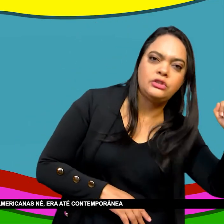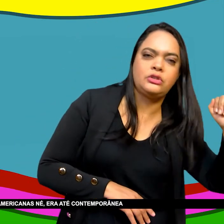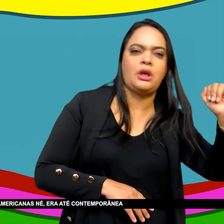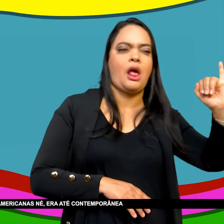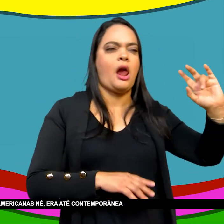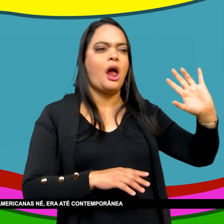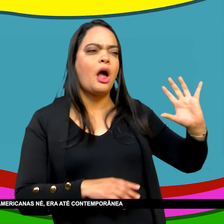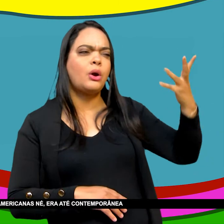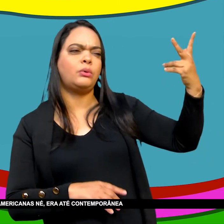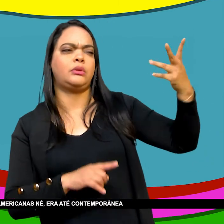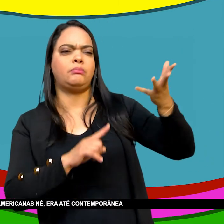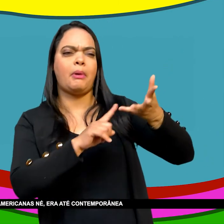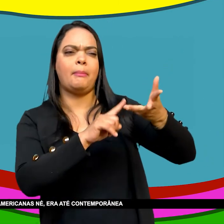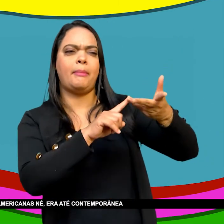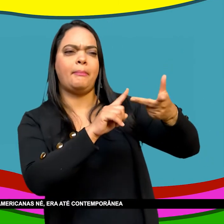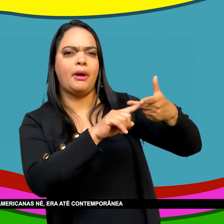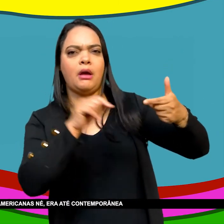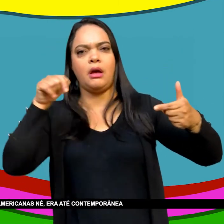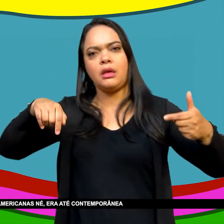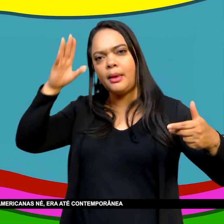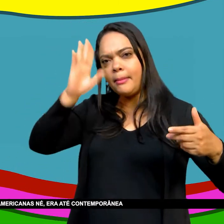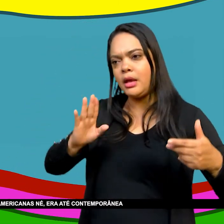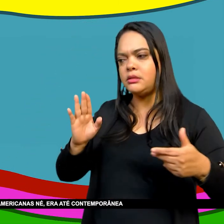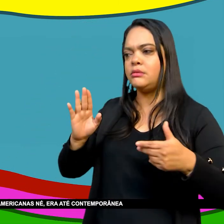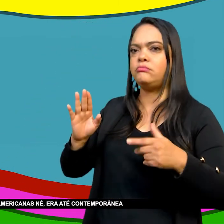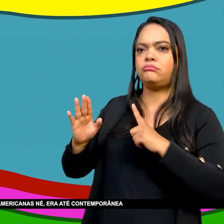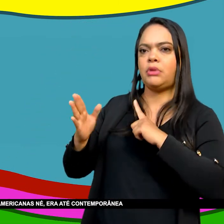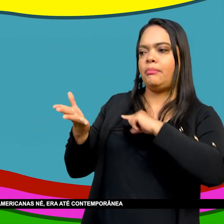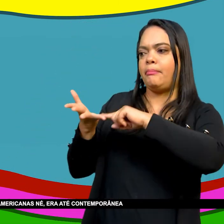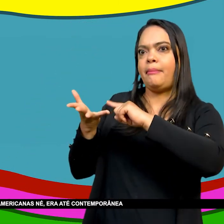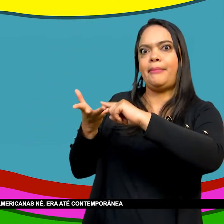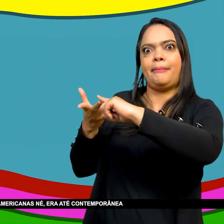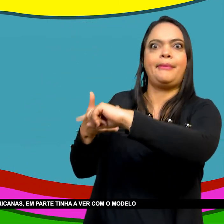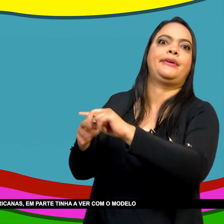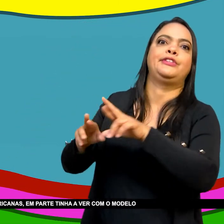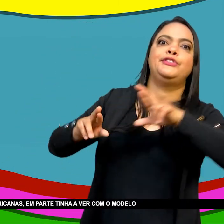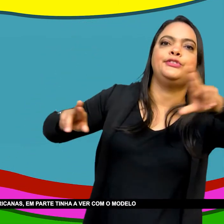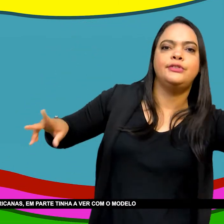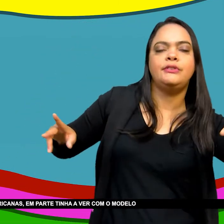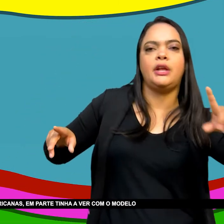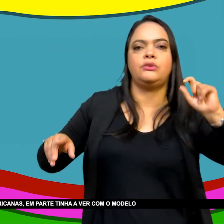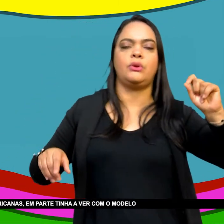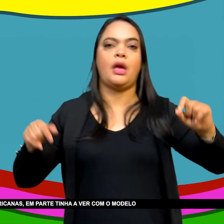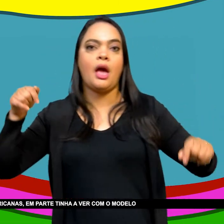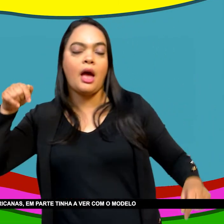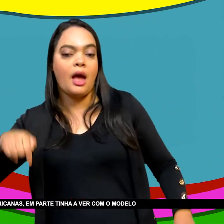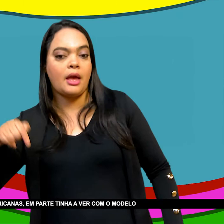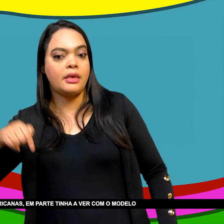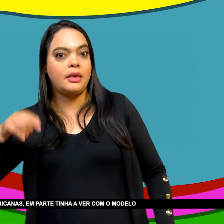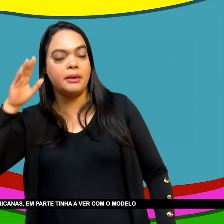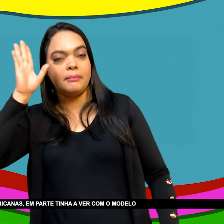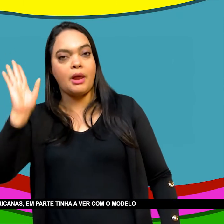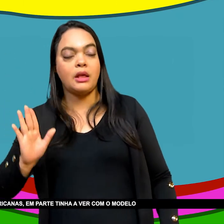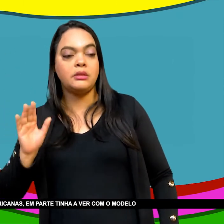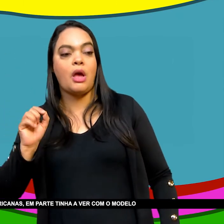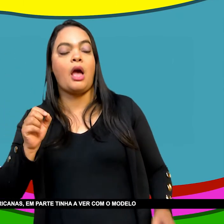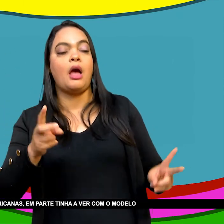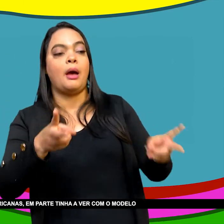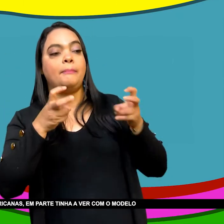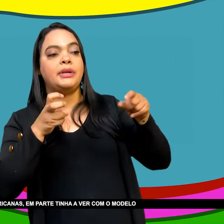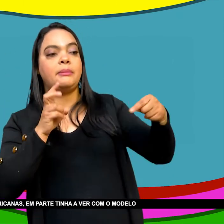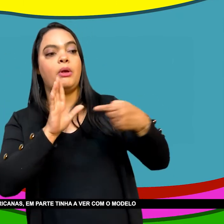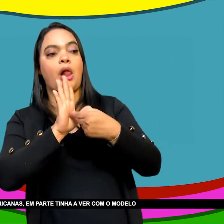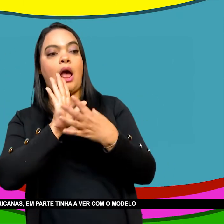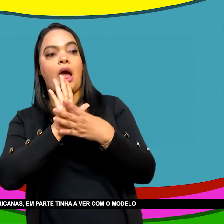modelo das repúblicas Sul-americanas Era até contemporânea A construção desse modelo Das repúblicas sul